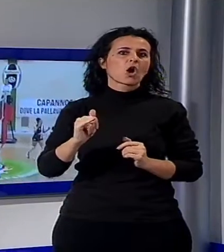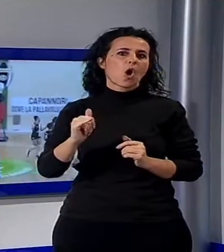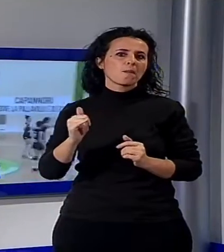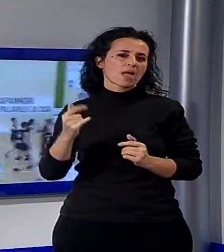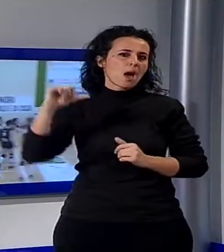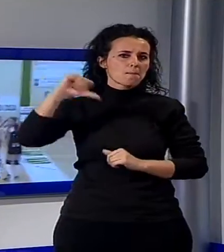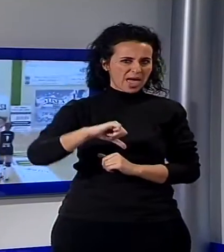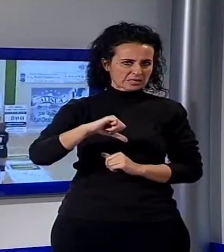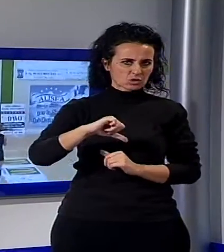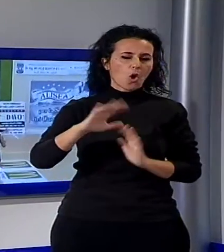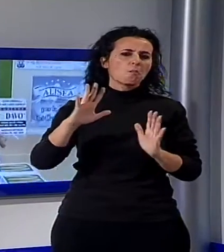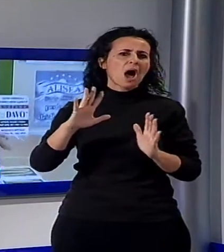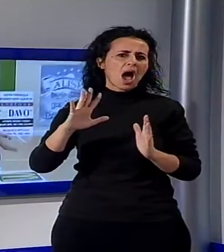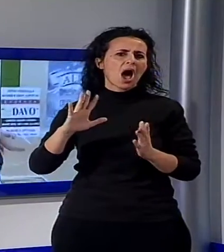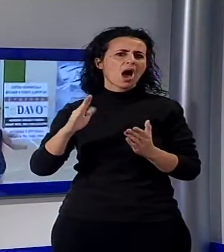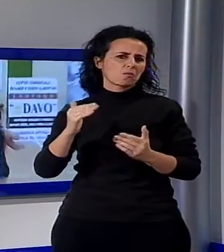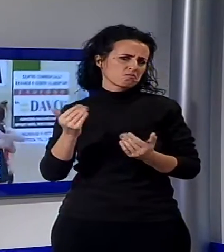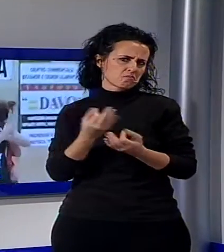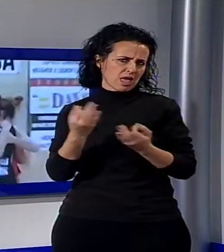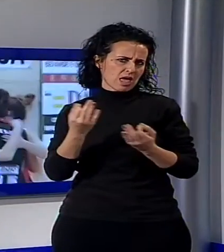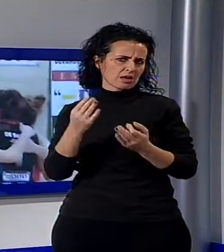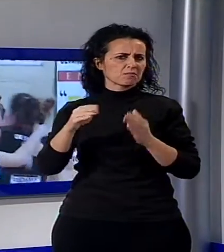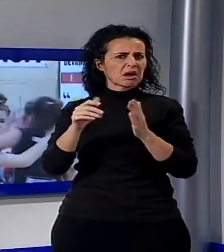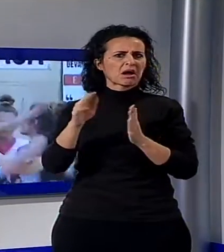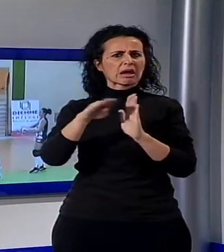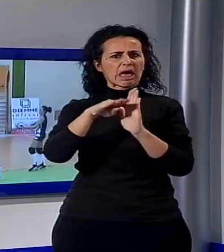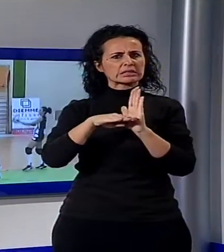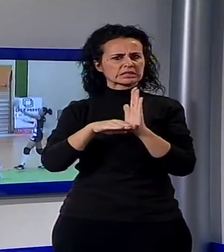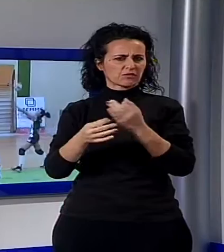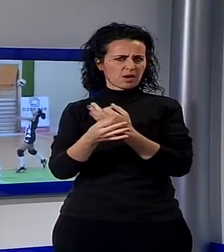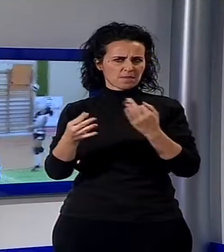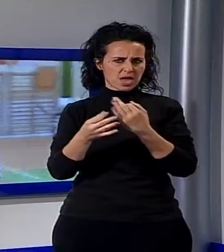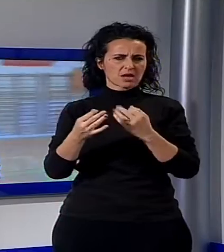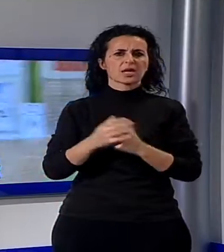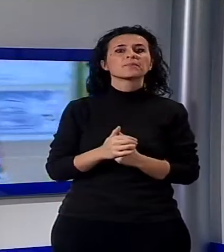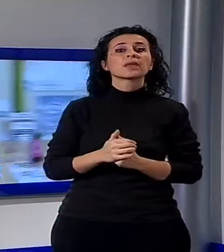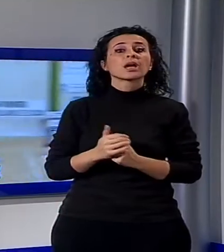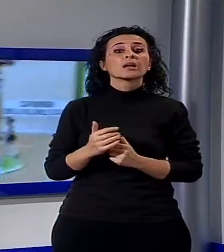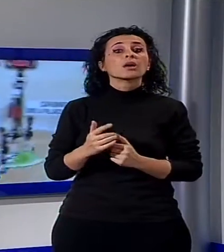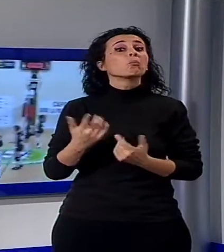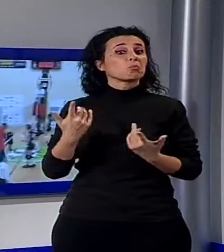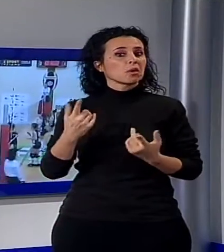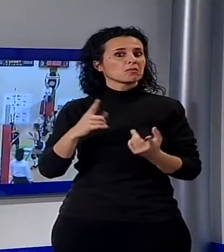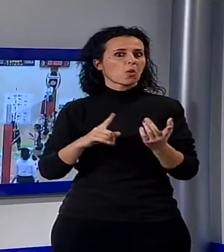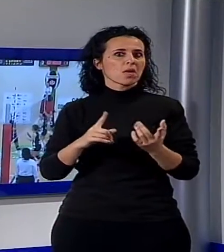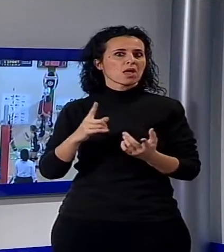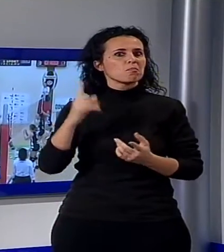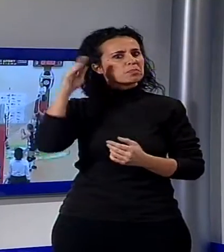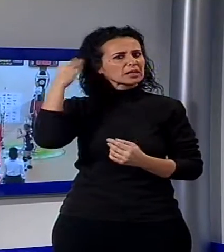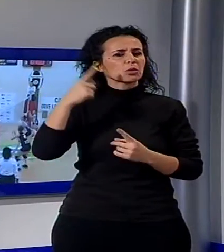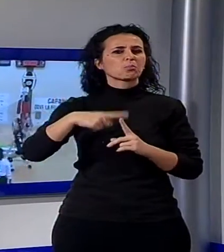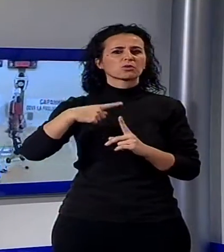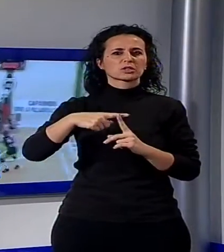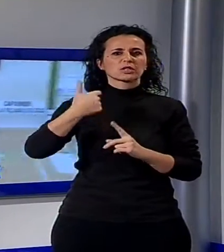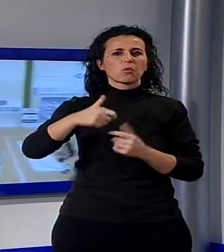bianconere capannoresi superate in casa 3-0 dal Quarrata. Resta però l'ottimismo per il